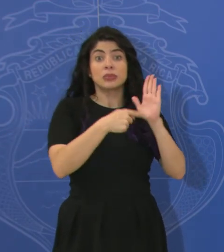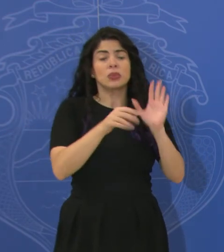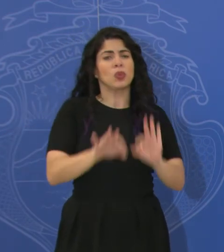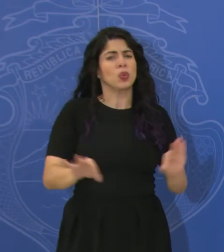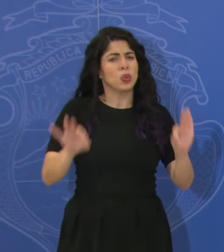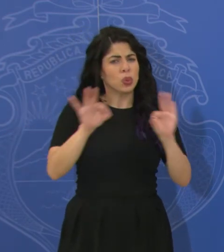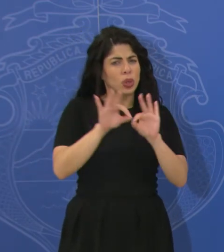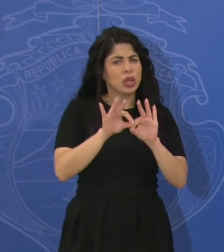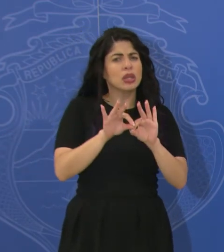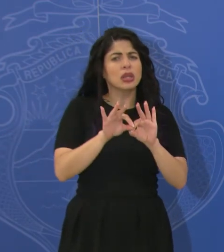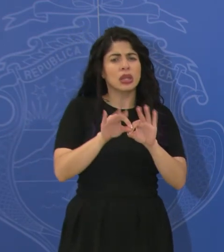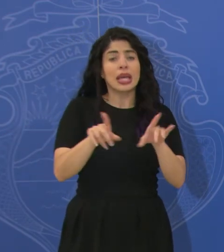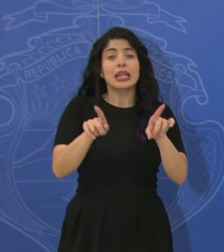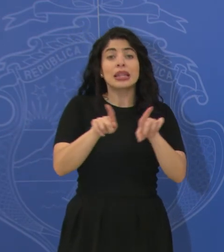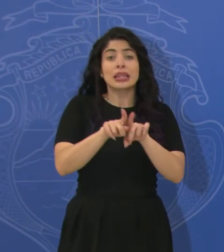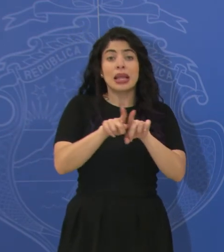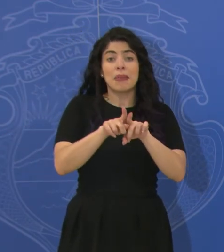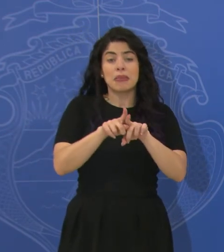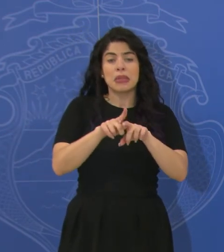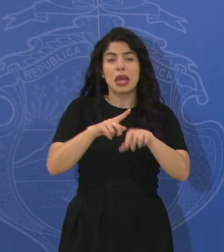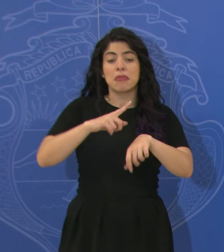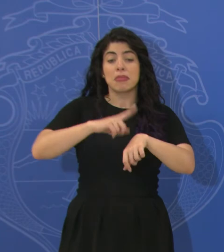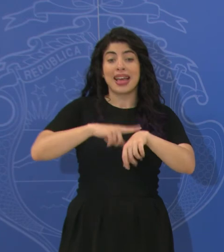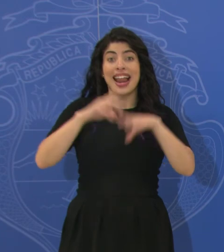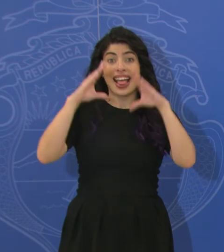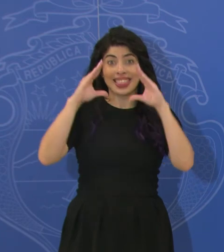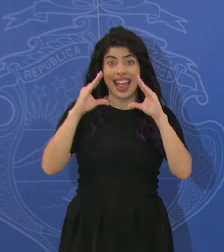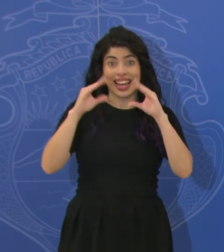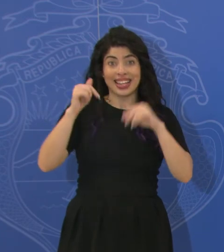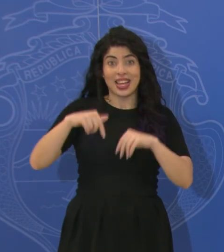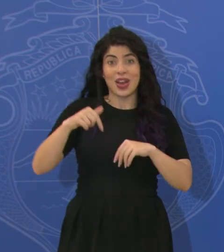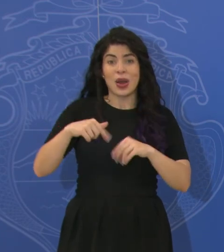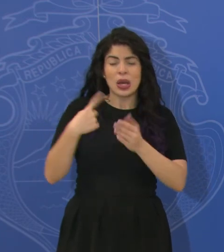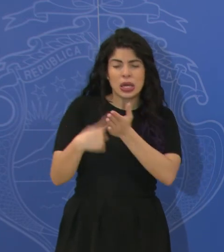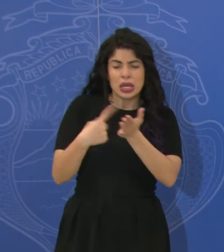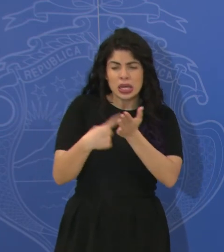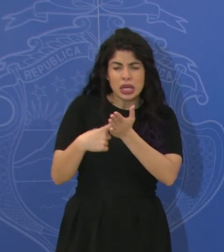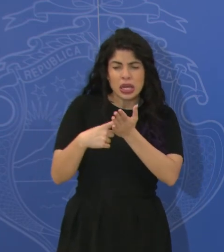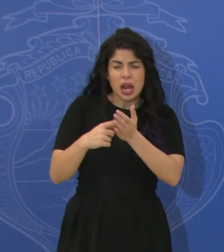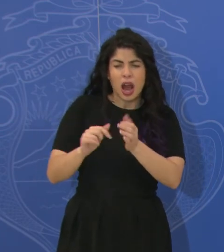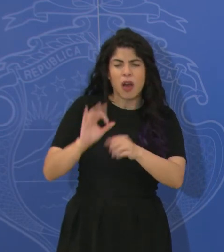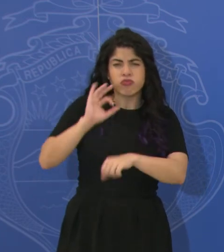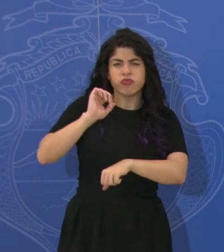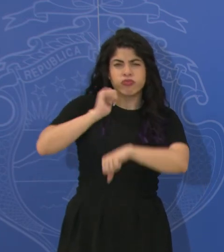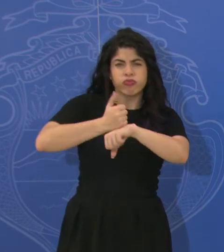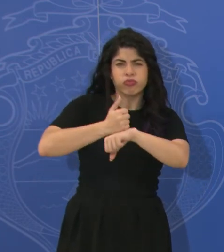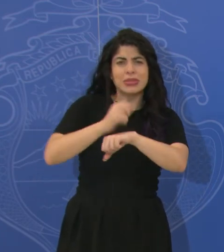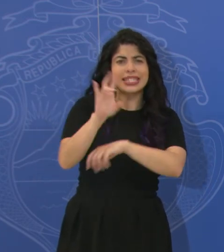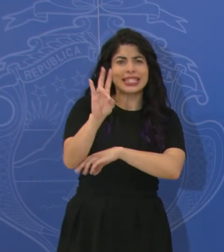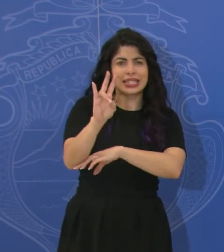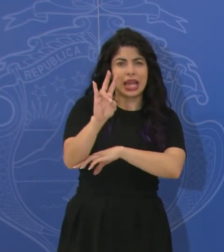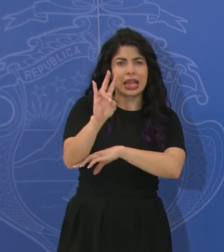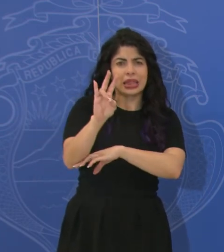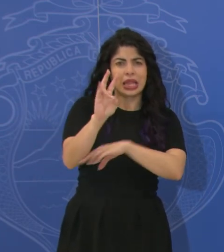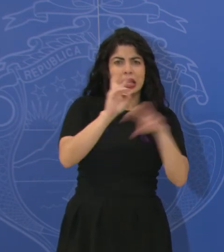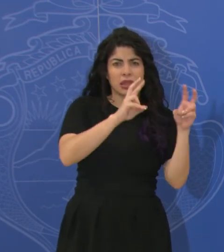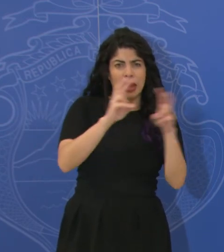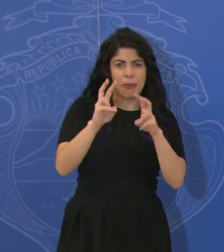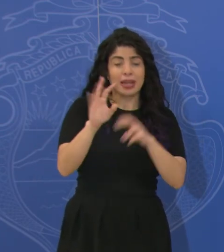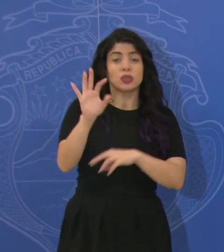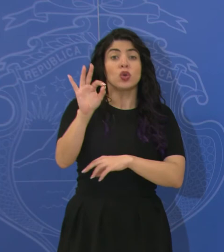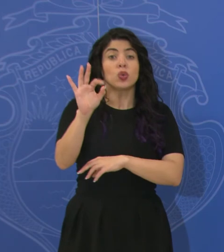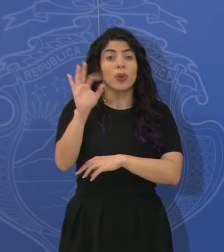también en horas de la tarde se llegó a la definición de siete temas y nueve fechas.